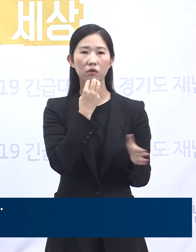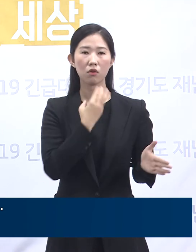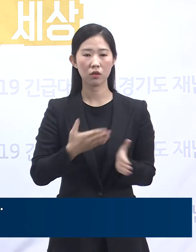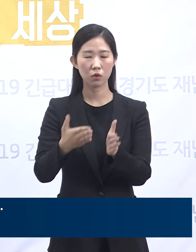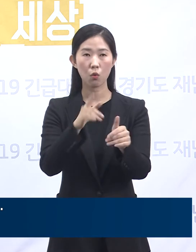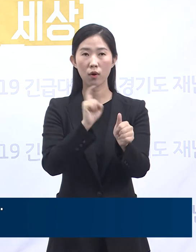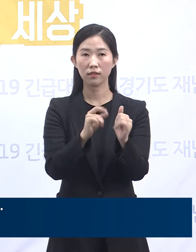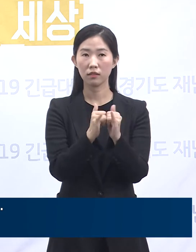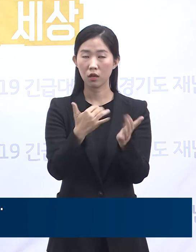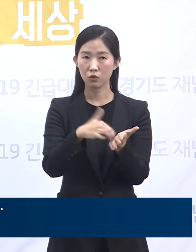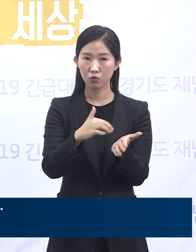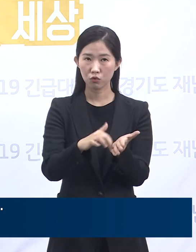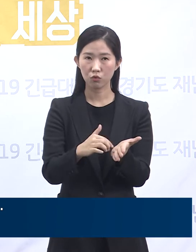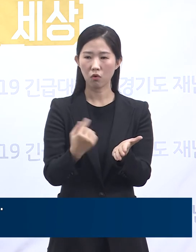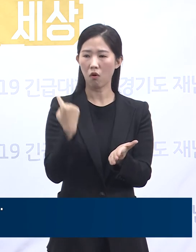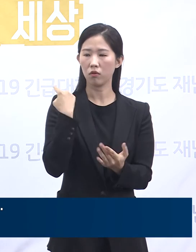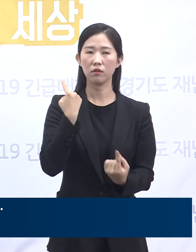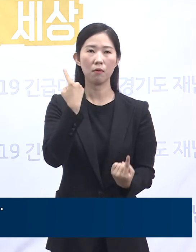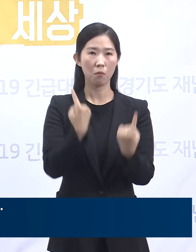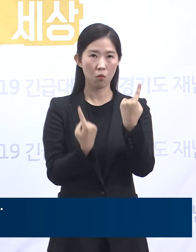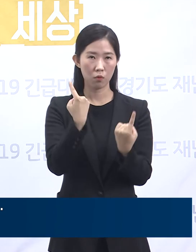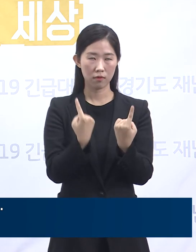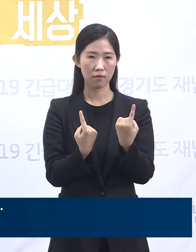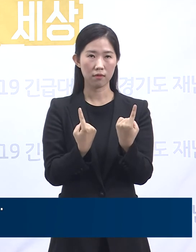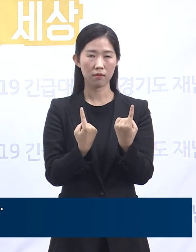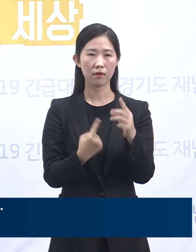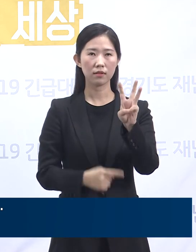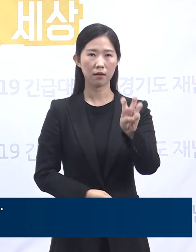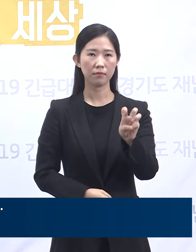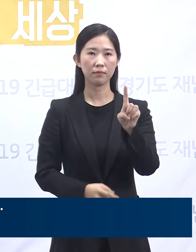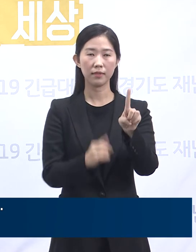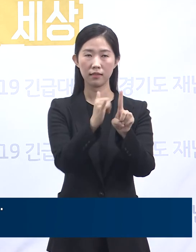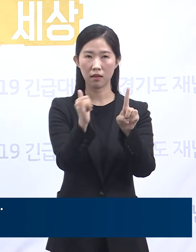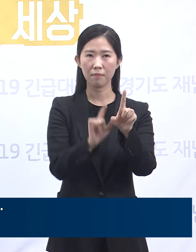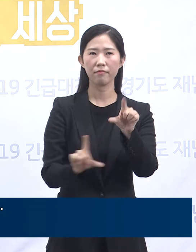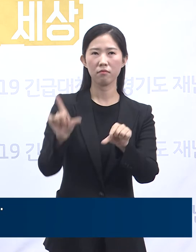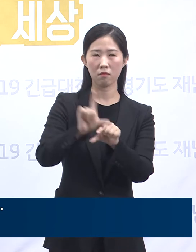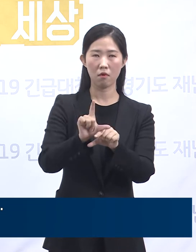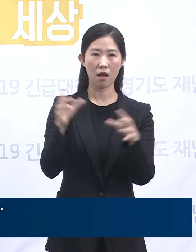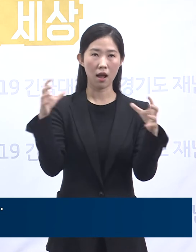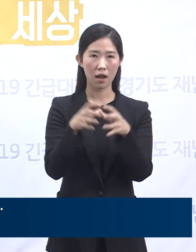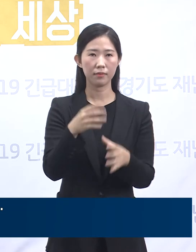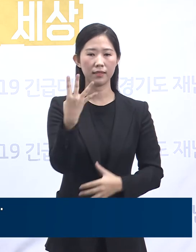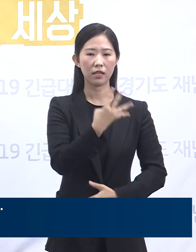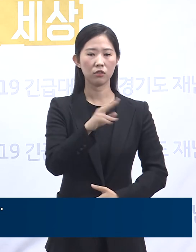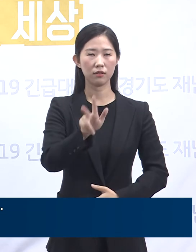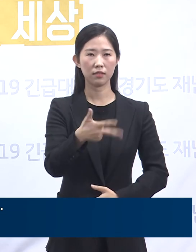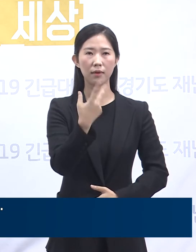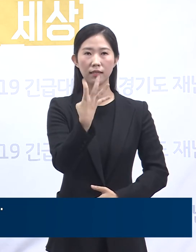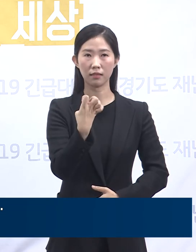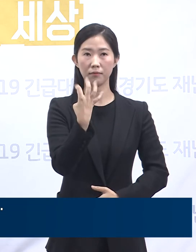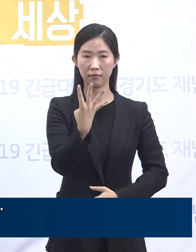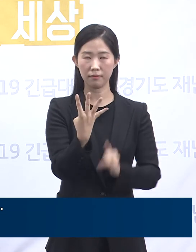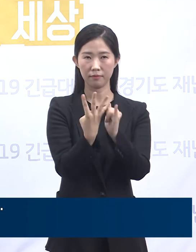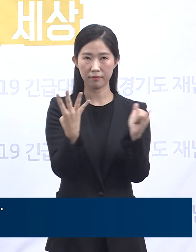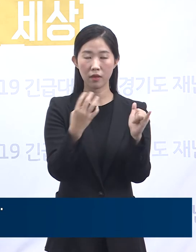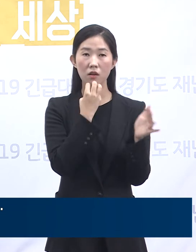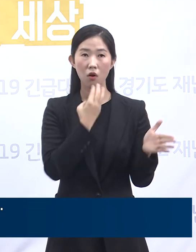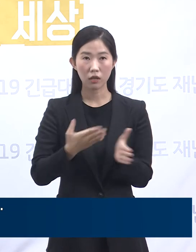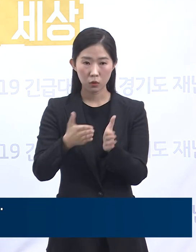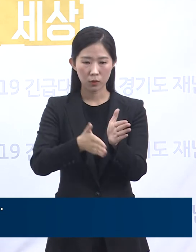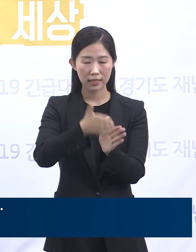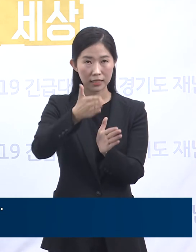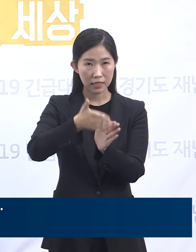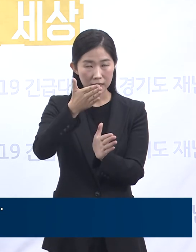확진자 수는 전일 오전 0시 대비 31명 증가한 총 4,744명으로 도내 11개